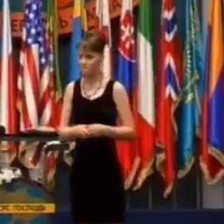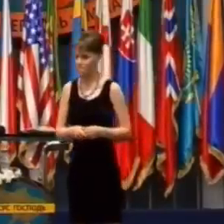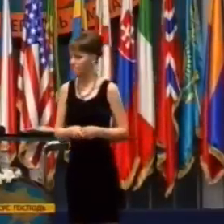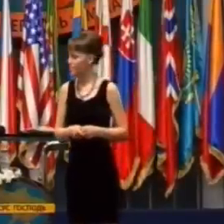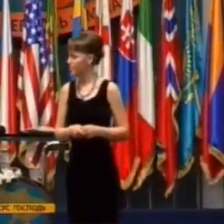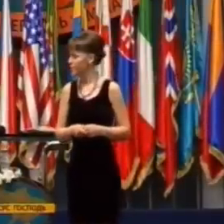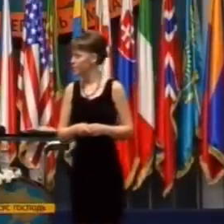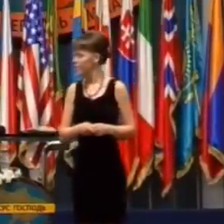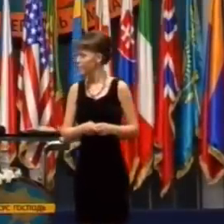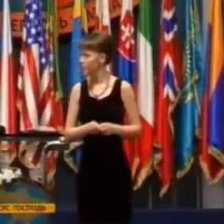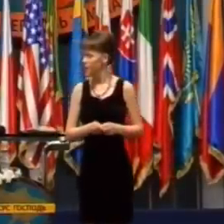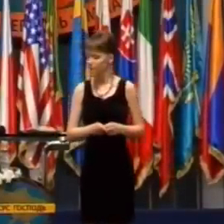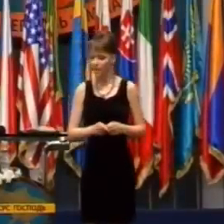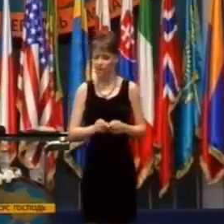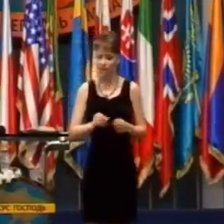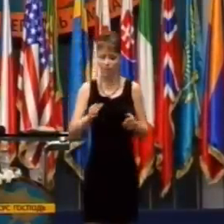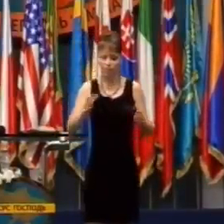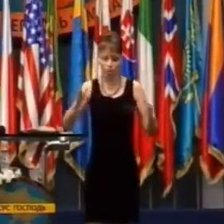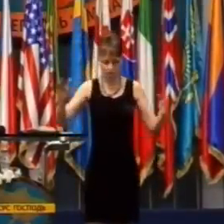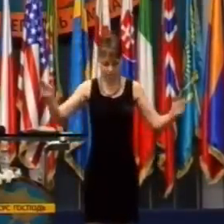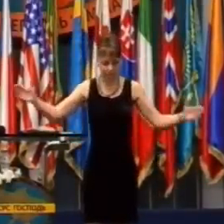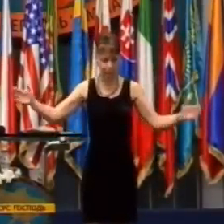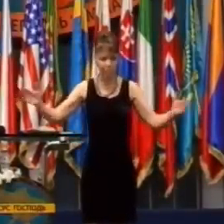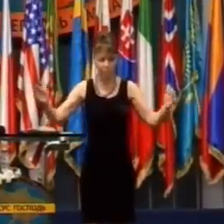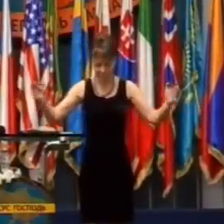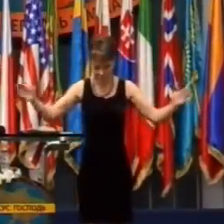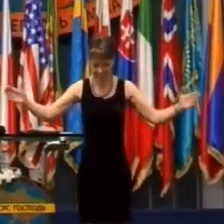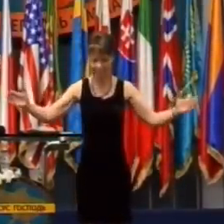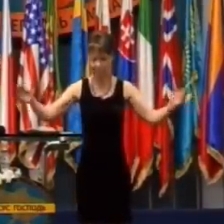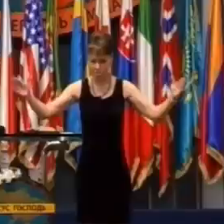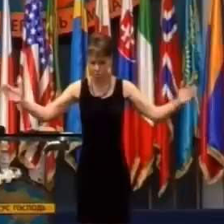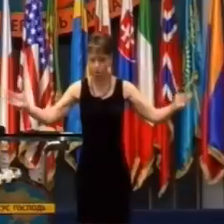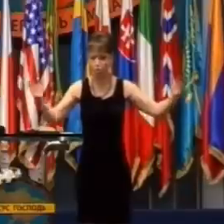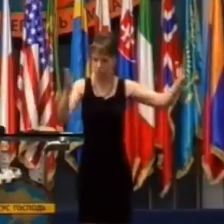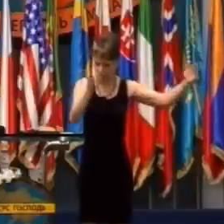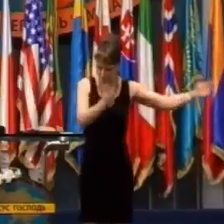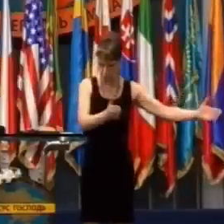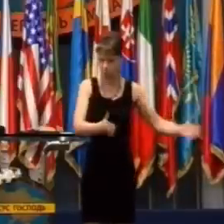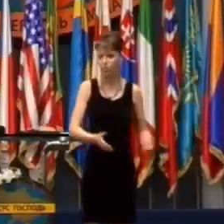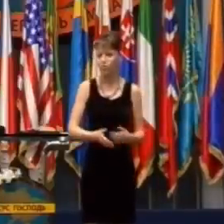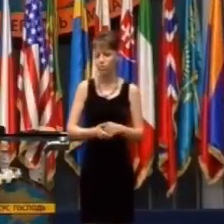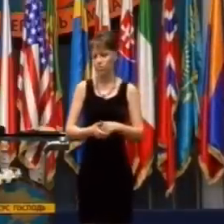A to bolo 70 kilometrov od výbuchu.